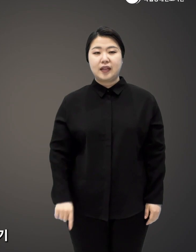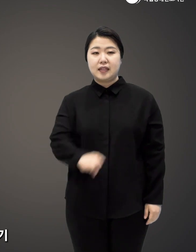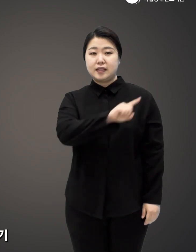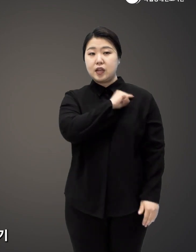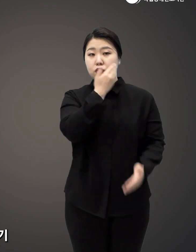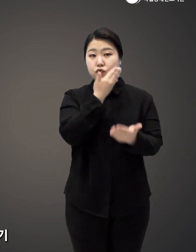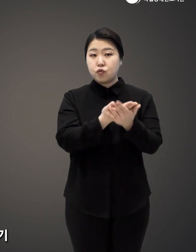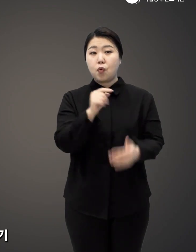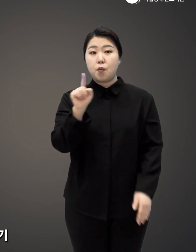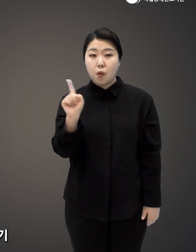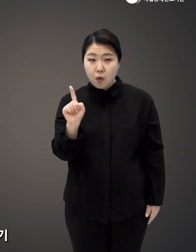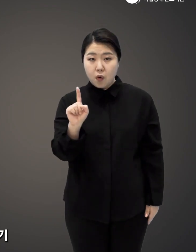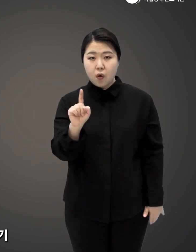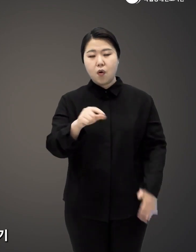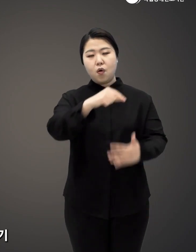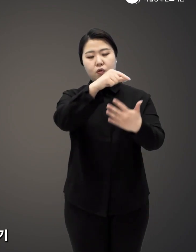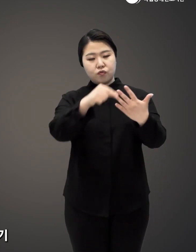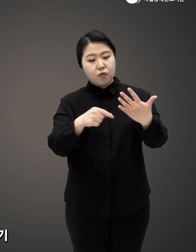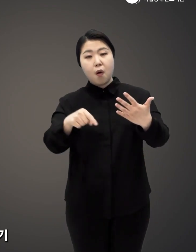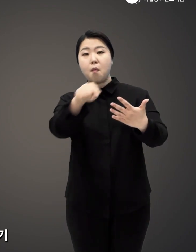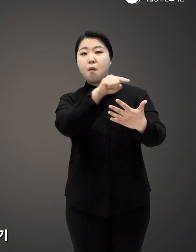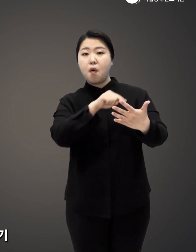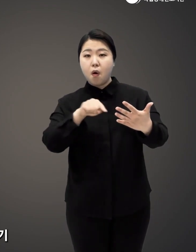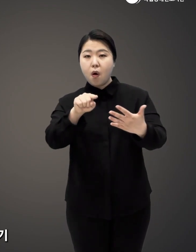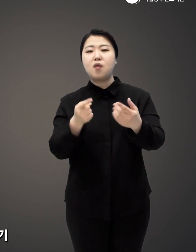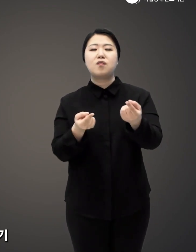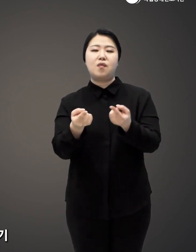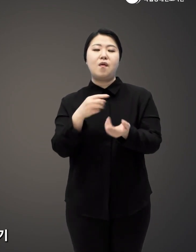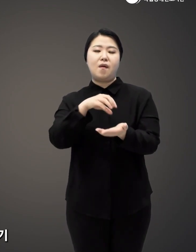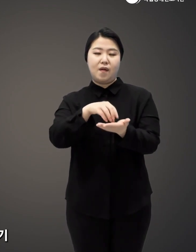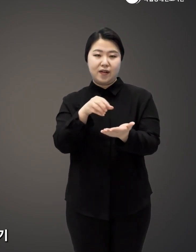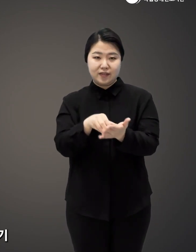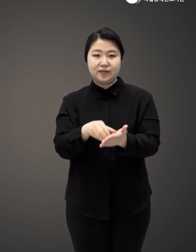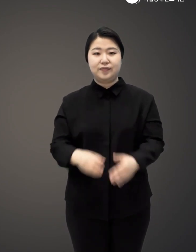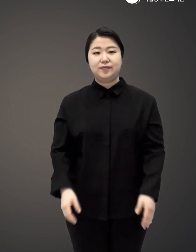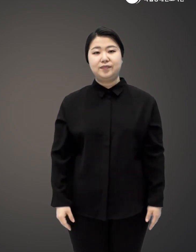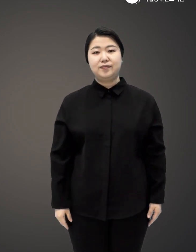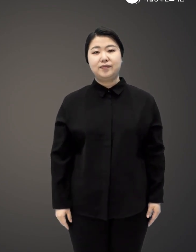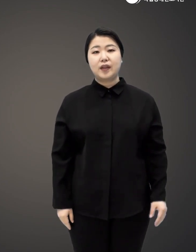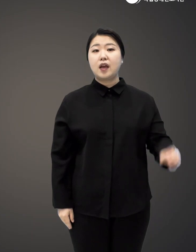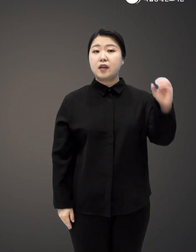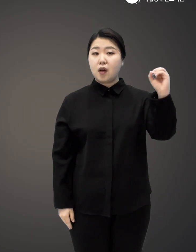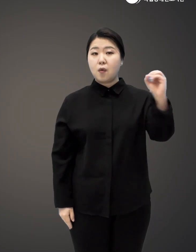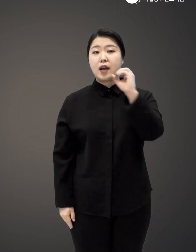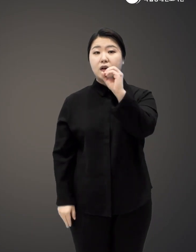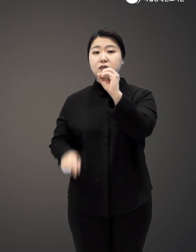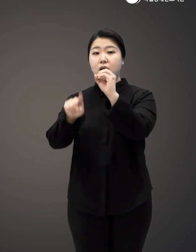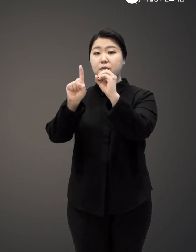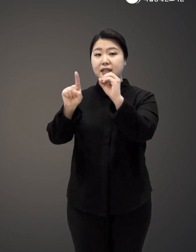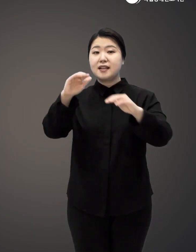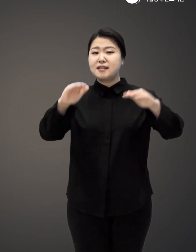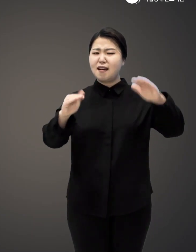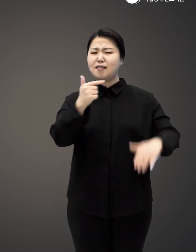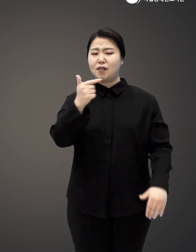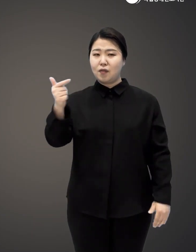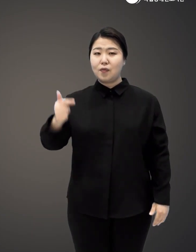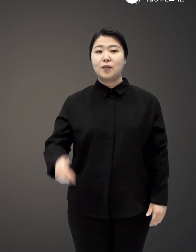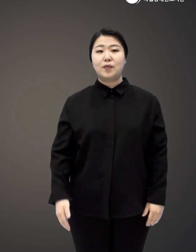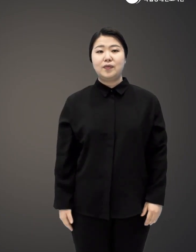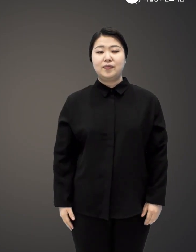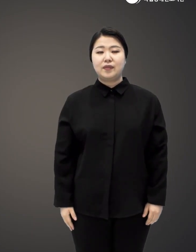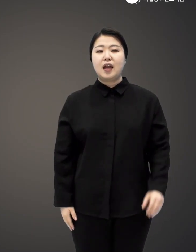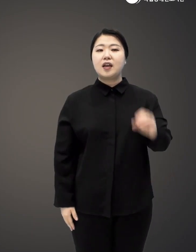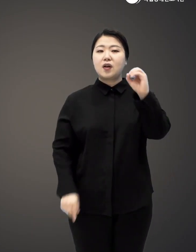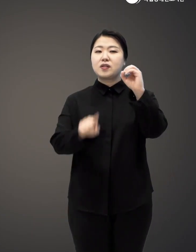무엇보다 이 모든 것을 한 번에 완벽하게 하려고 하지 말기 0과 0.1의 차이는 제법 크다